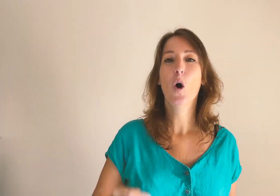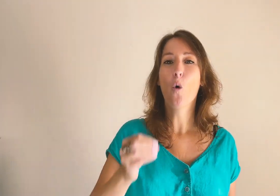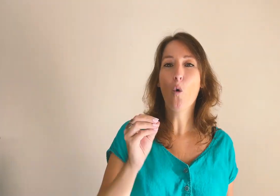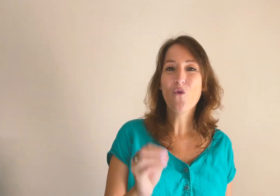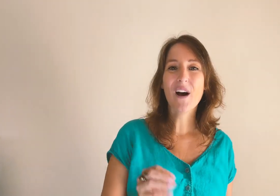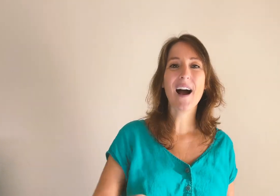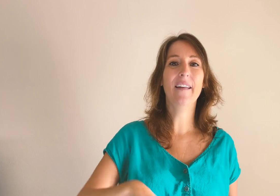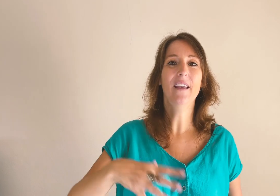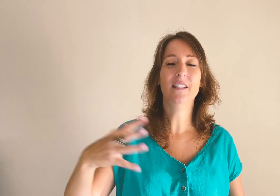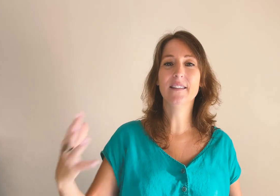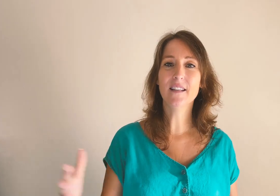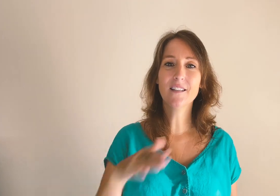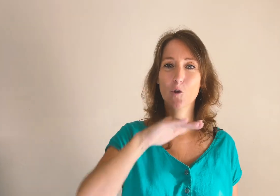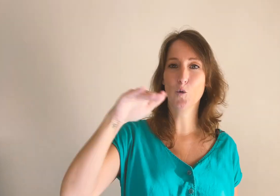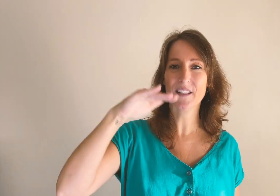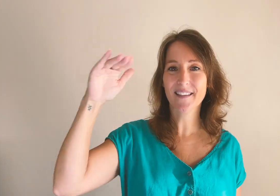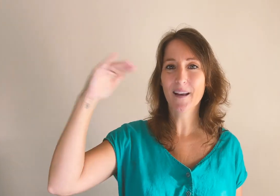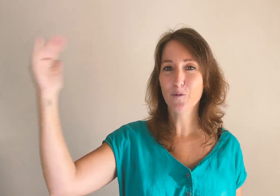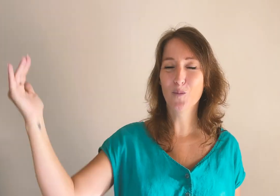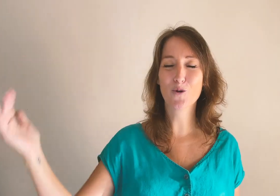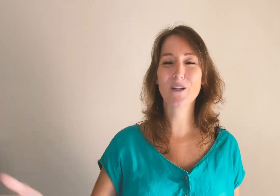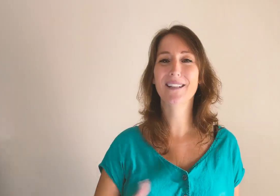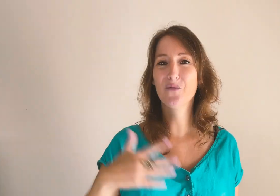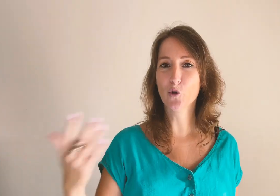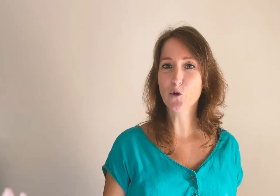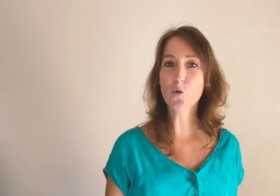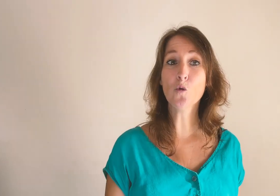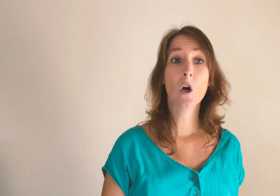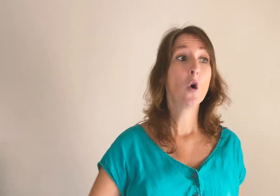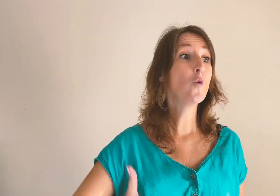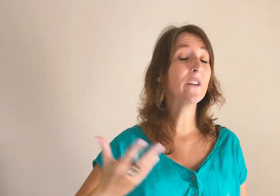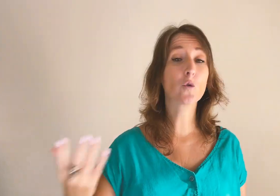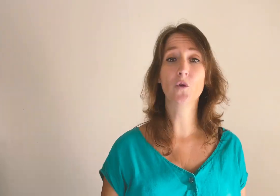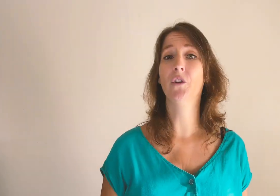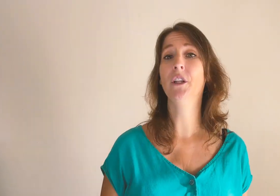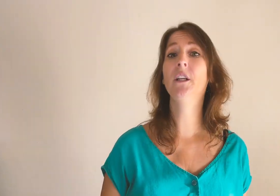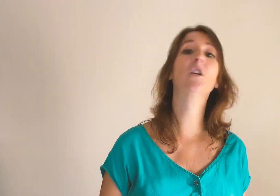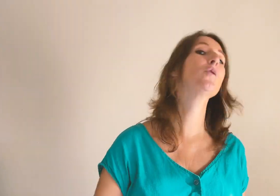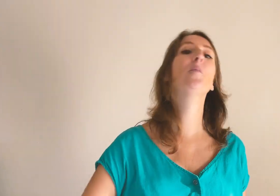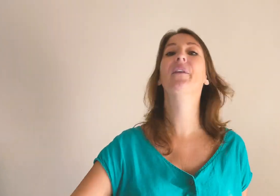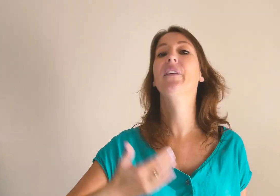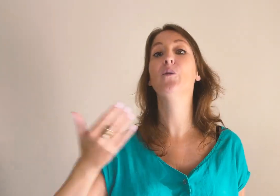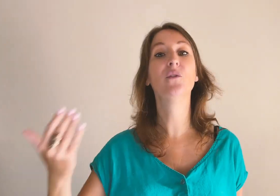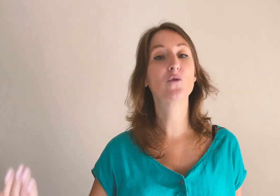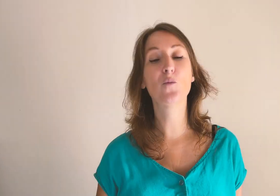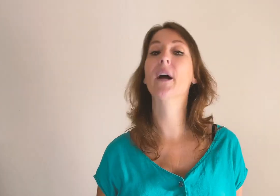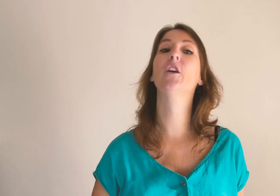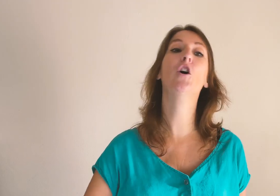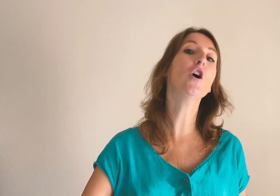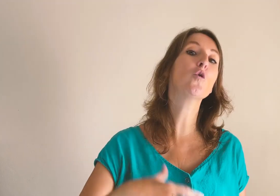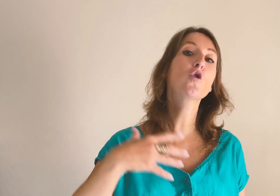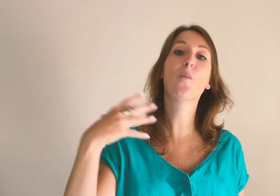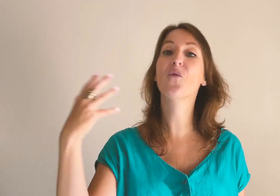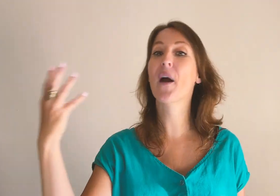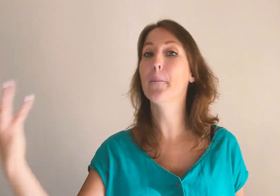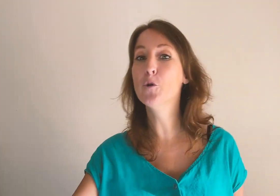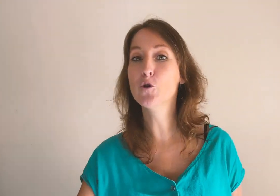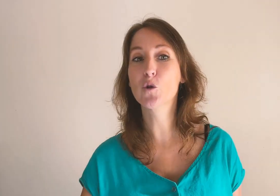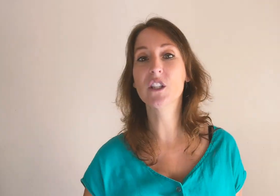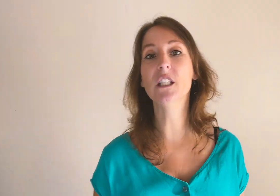on va analyser selon les étapes de projet et d'évolution. Où est-ce qu'on en est et comment passer au niveau supérieur ou comment faire mieux ceci